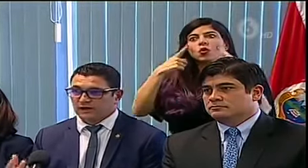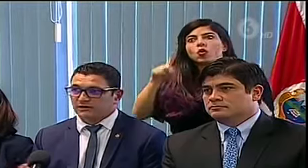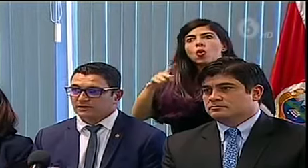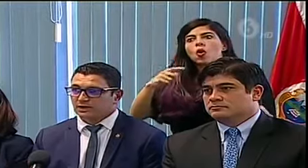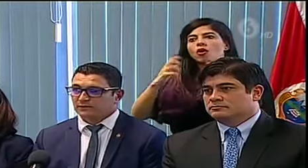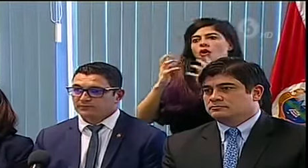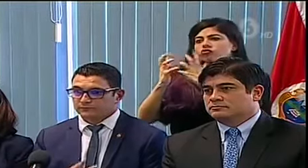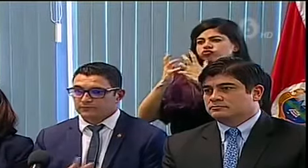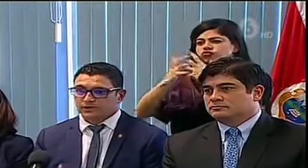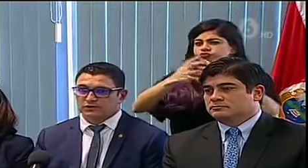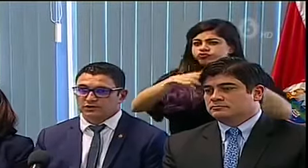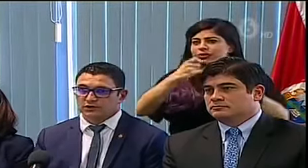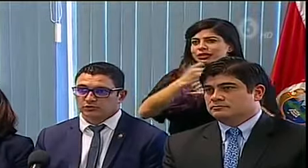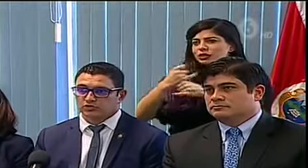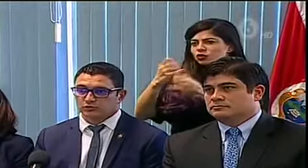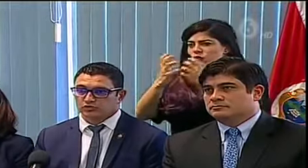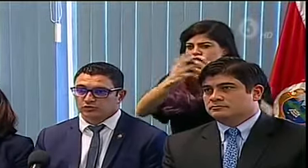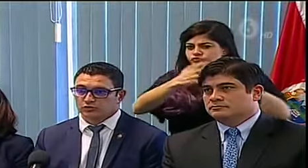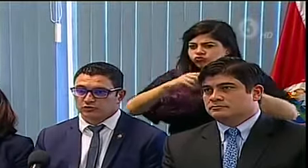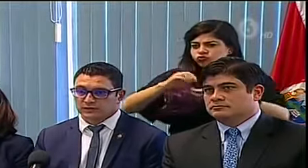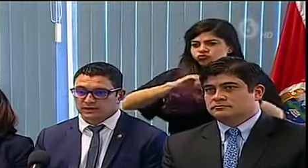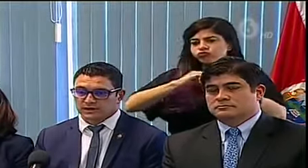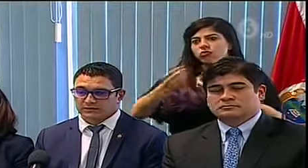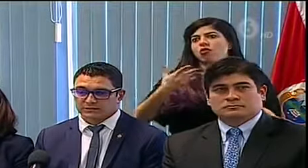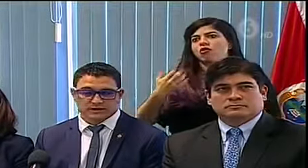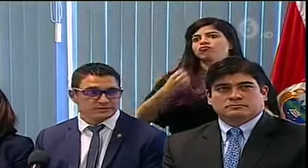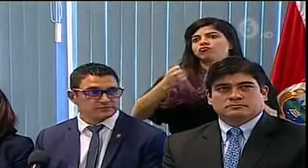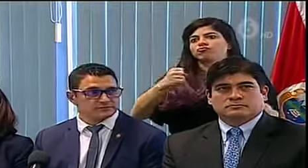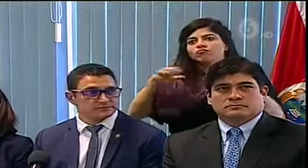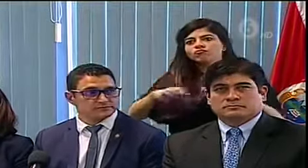de forma articulada y que eso le ha dado mucho músculo justamente a la acción país. Gracias. Gracias.